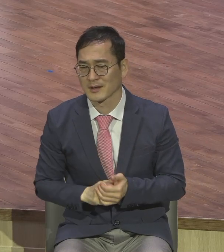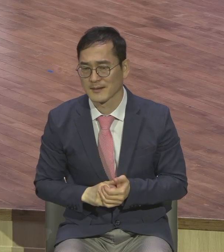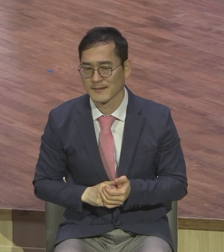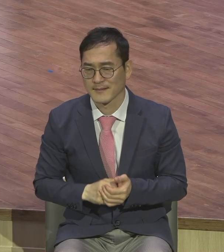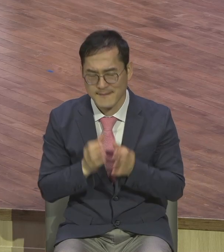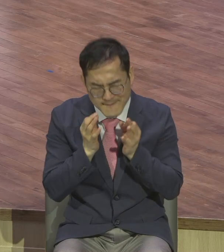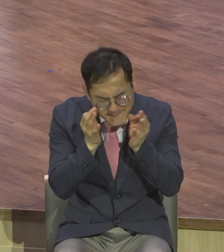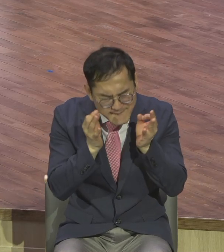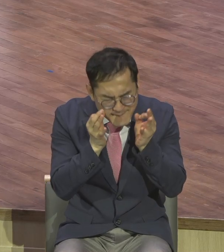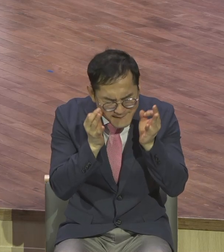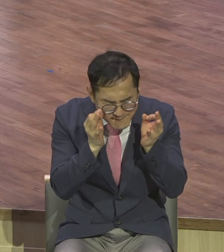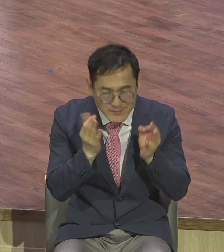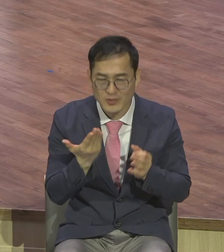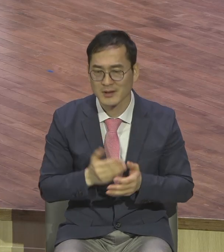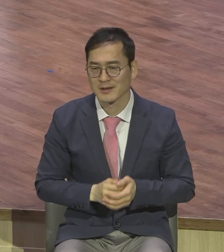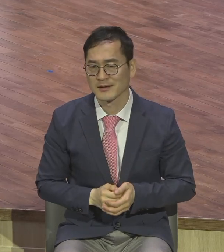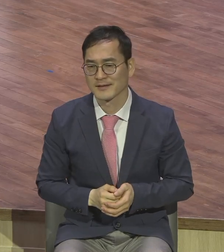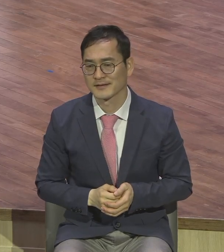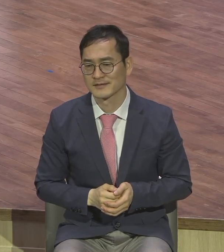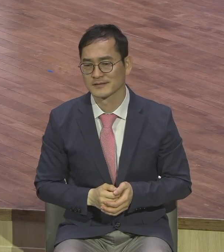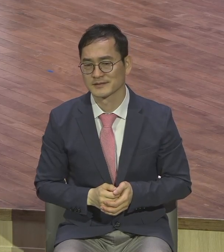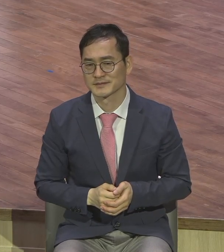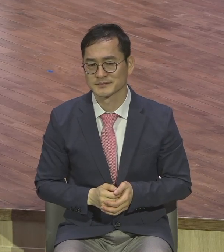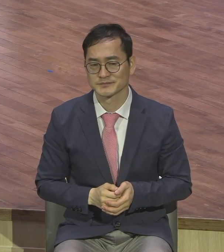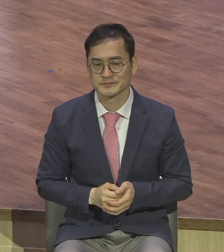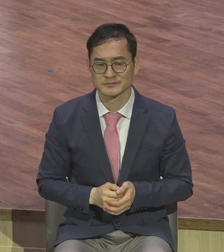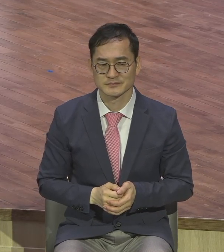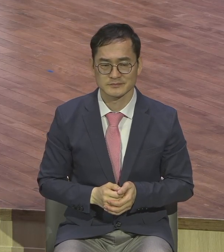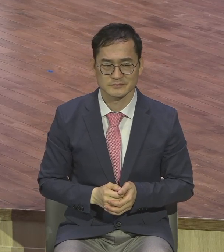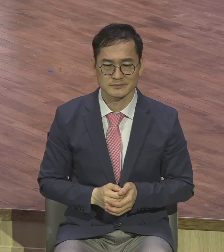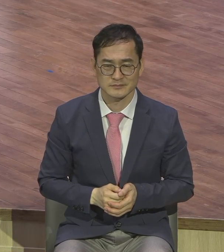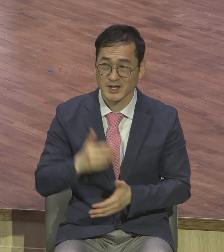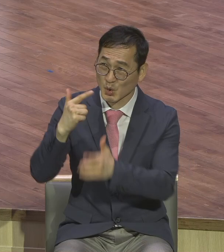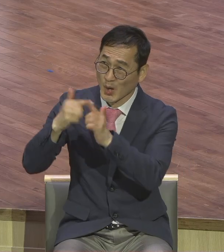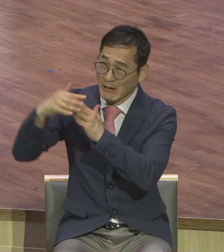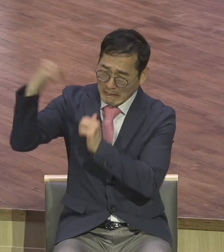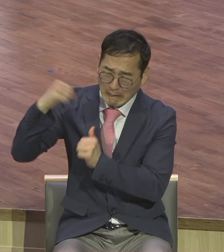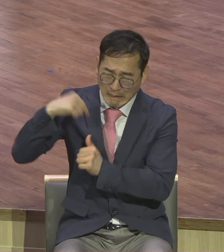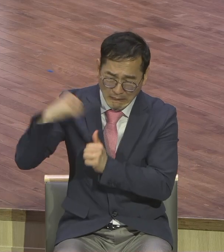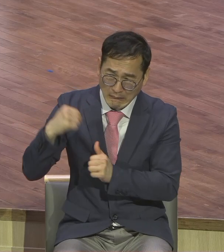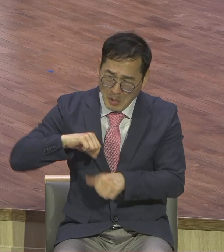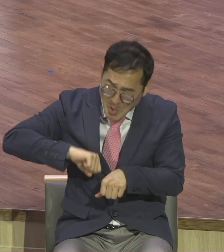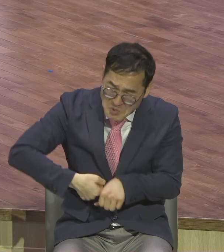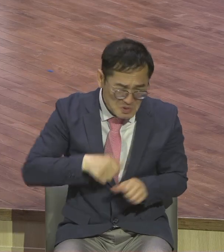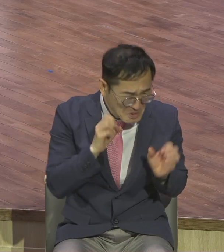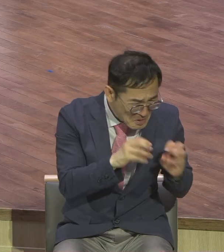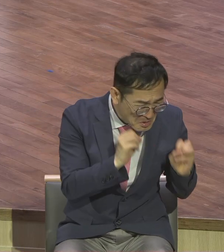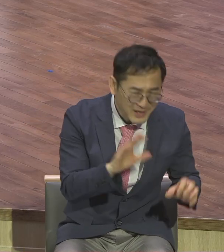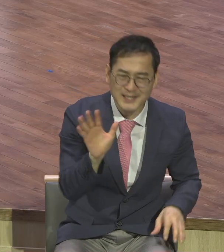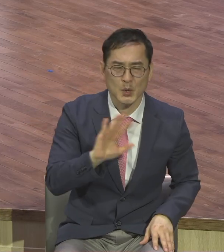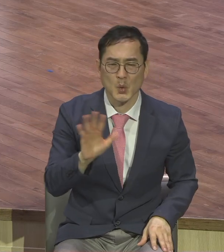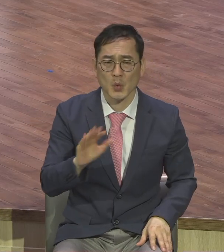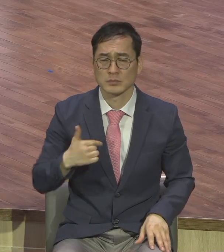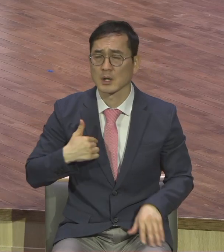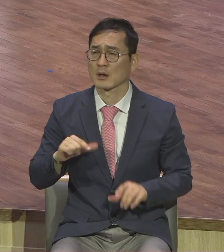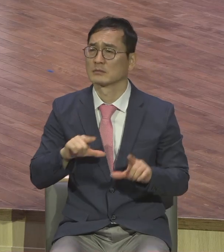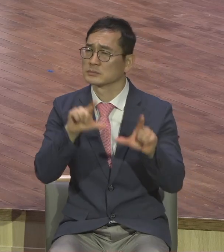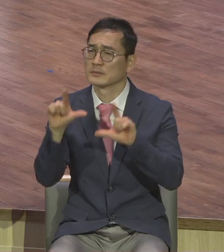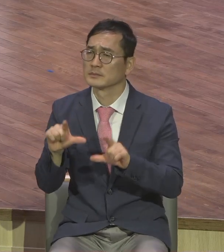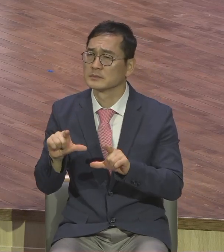그런 영적 인도하는 삶을 살게 되죠. 교회가 뭐 해라 한다 사는 게 아니라 삶속에서 그냥 만난